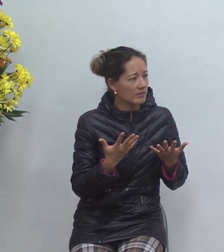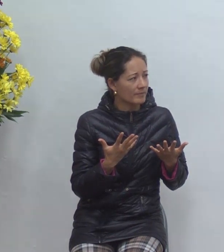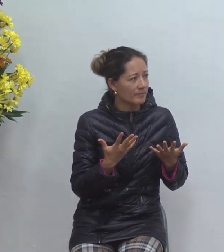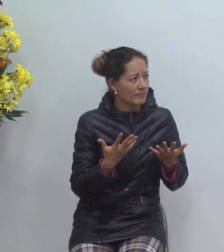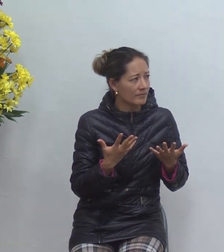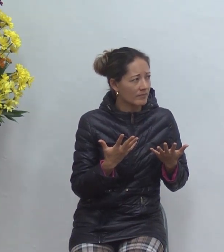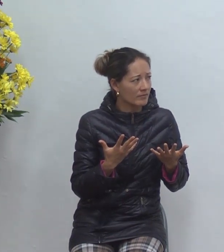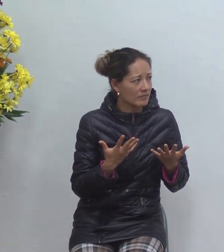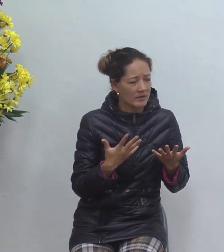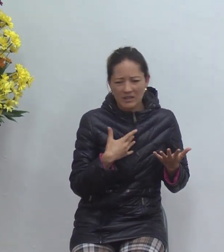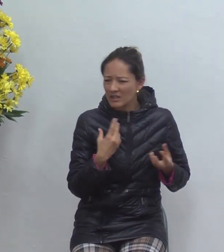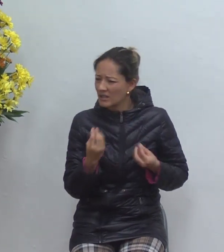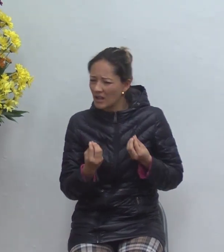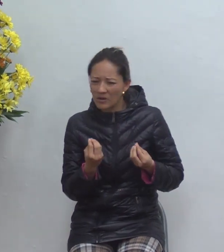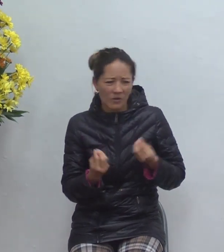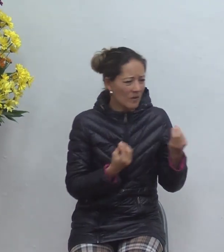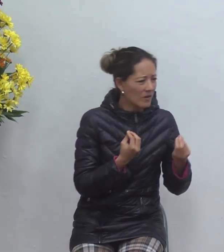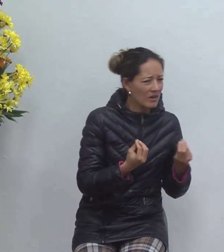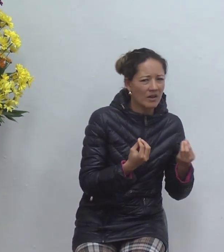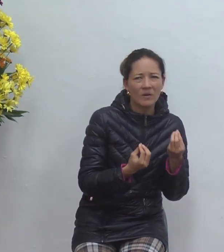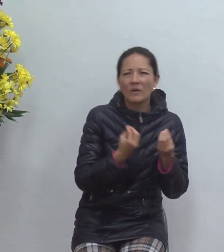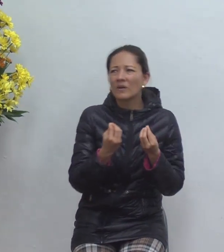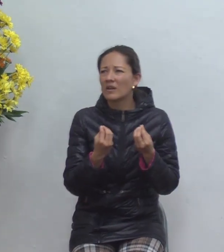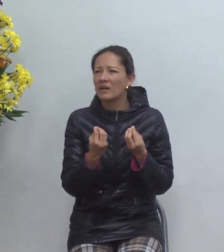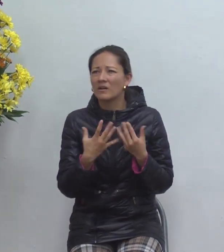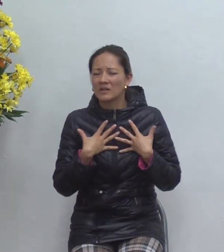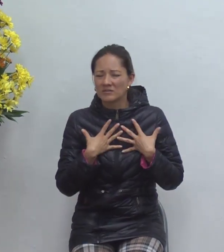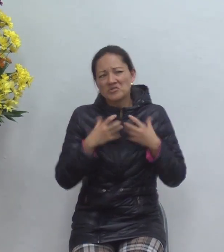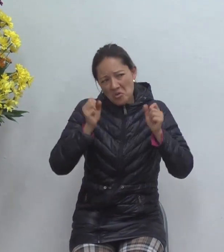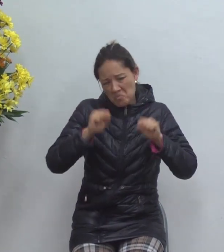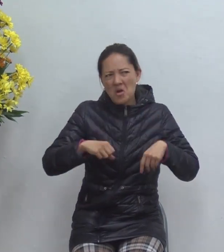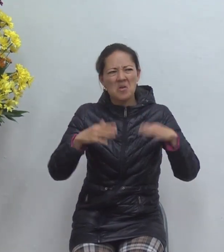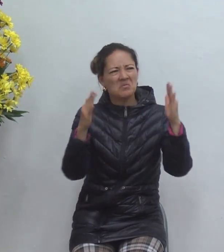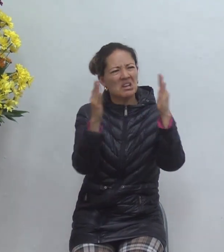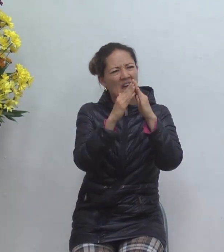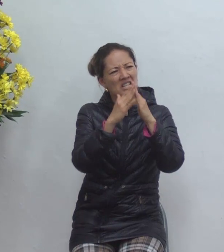por eso le digo puede estar en manhattan en un penthouse con todos los ceros en la cuenta